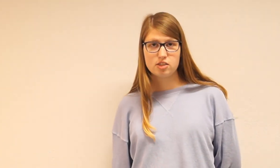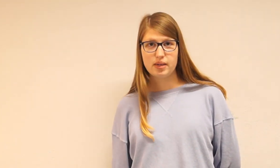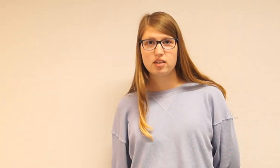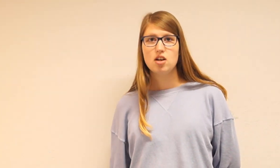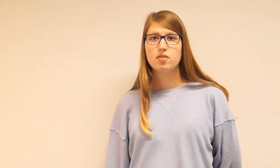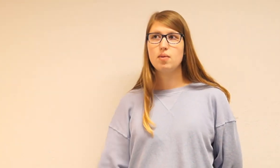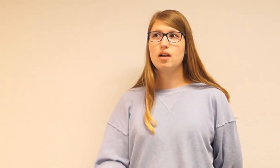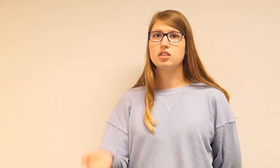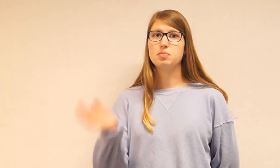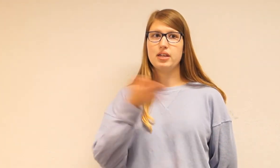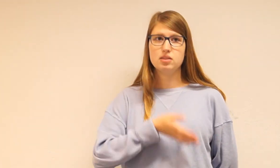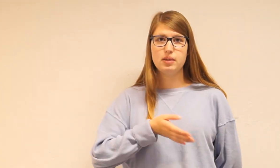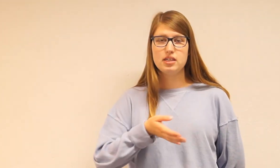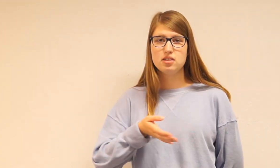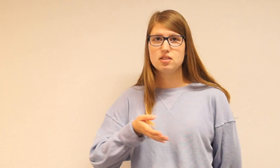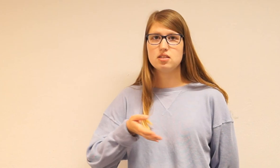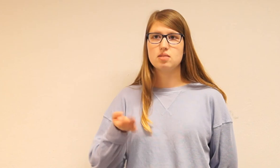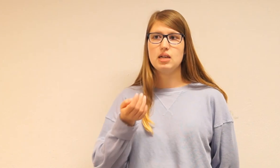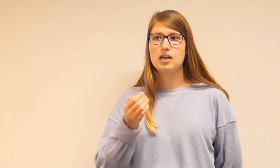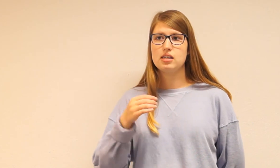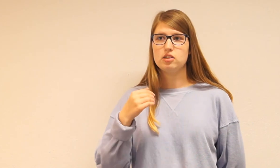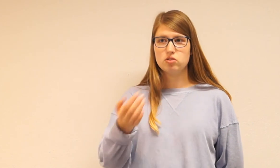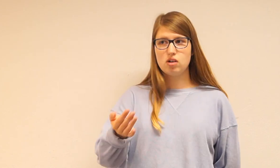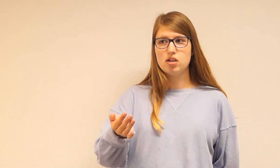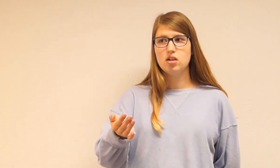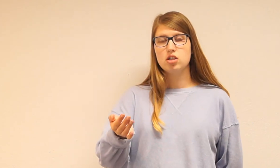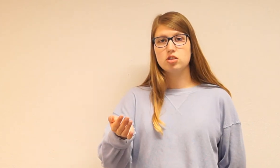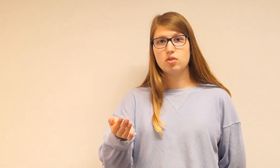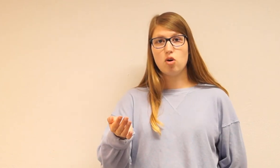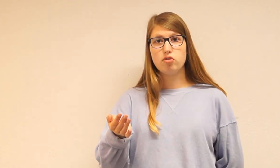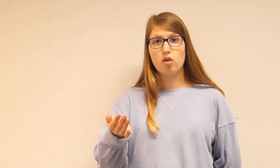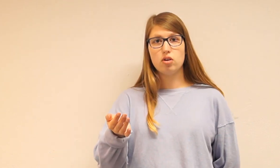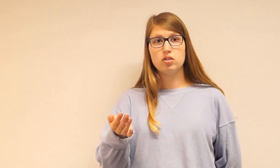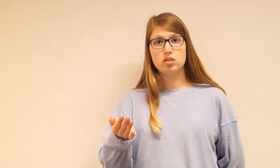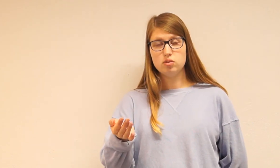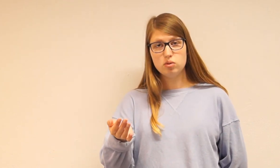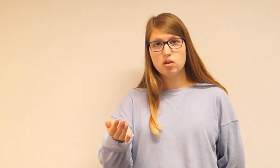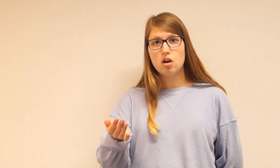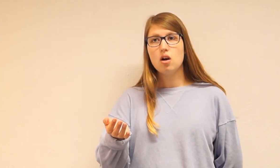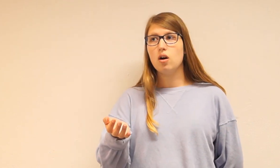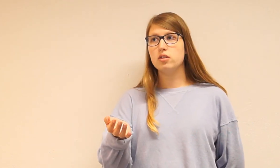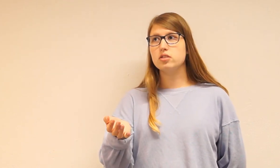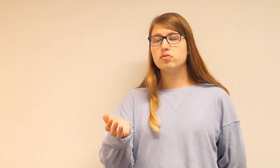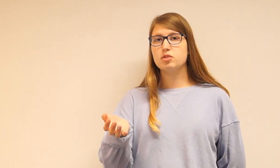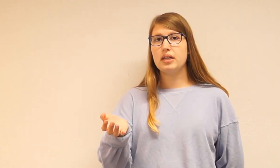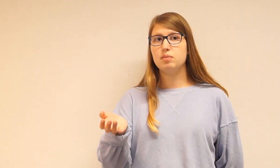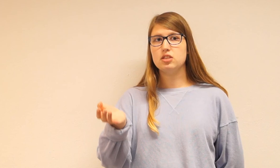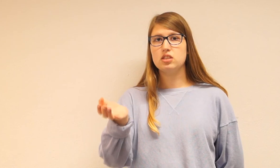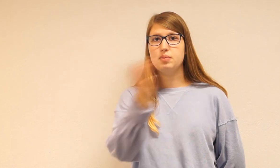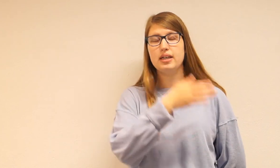flashback Hvor man altså springer tilbage i tiden Så man har en historie Som går og foregår nu Og så springer man så tilbage